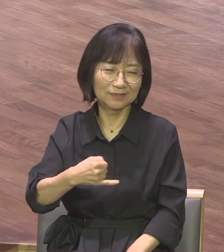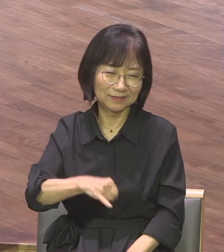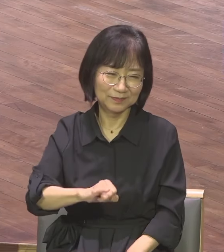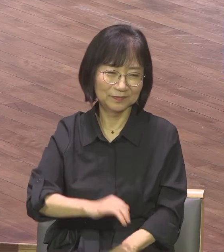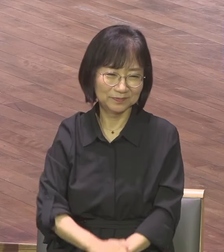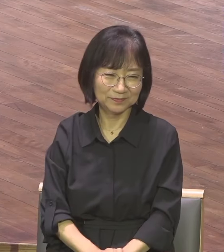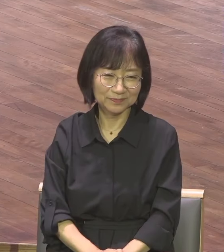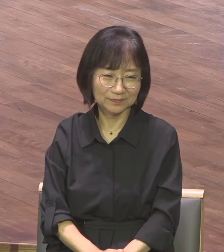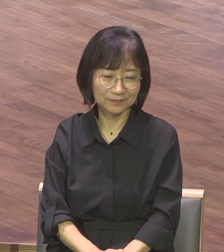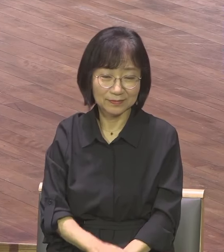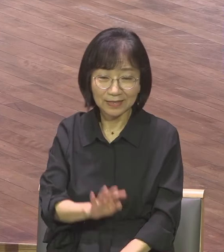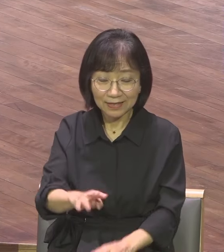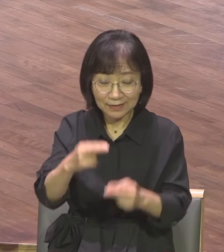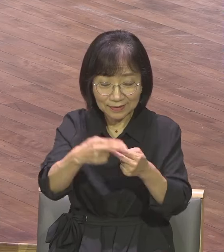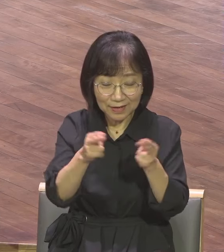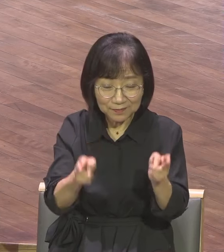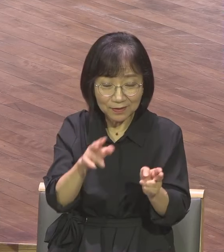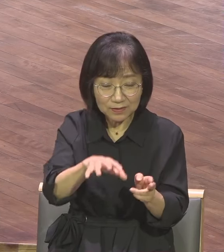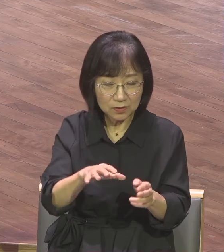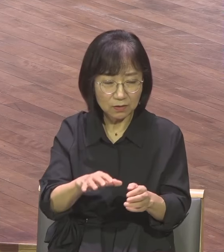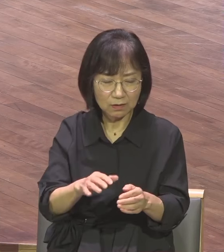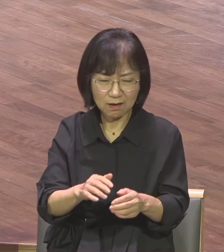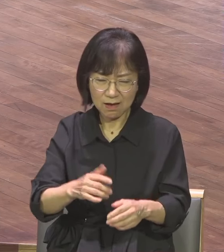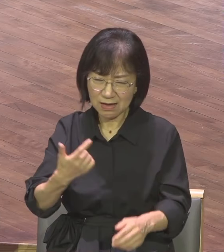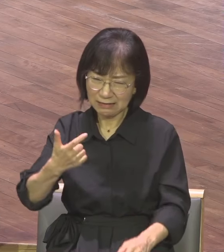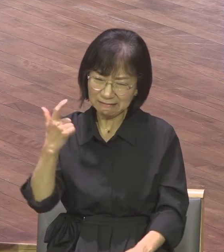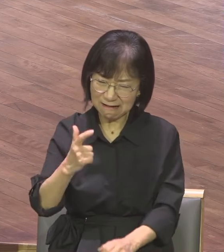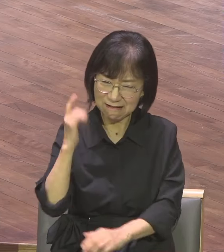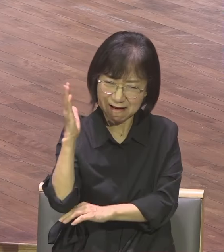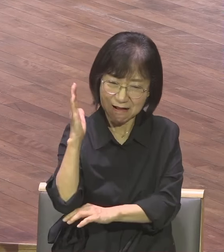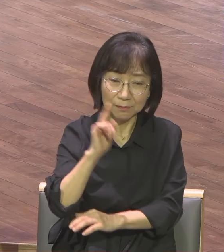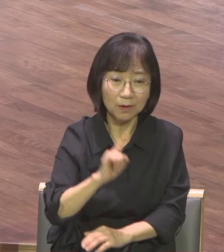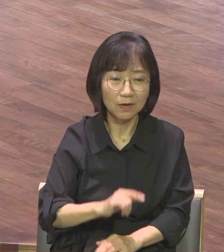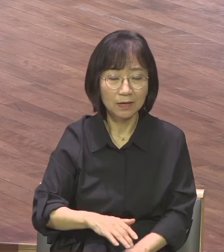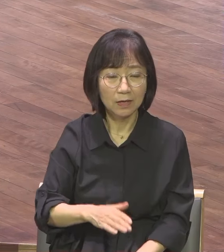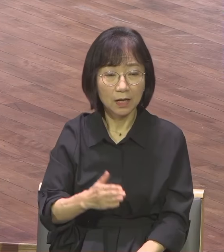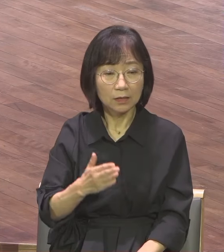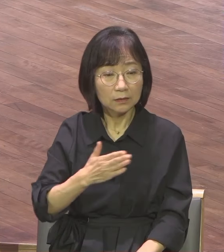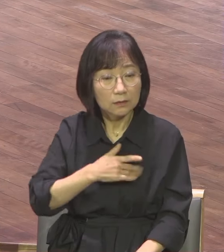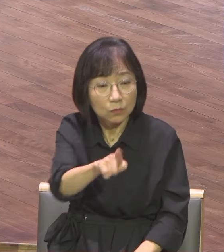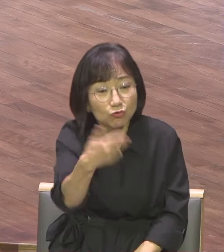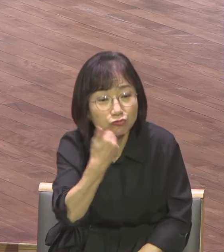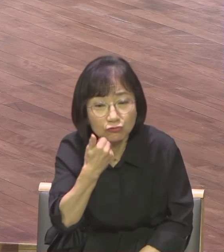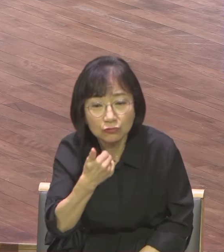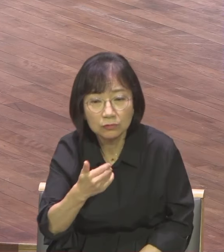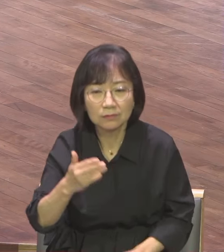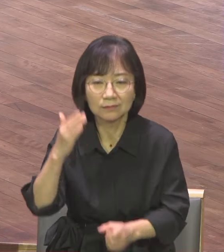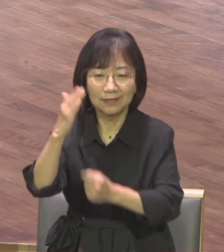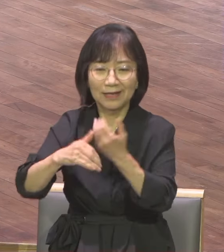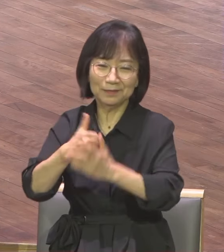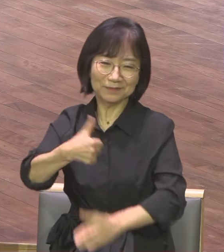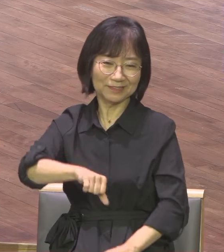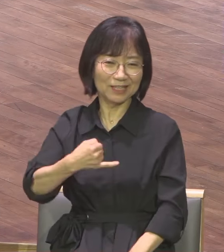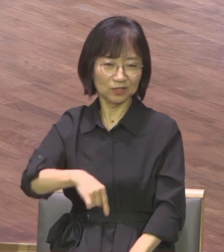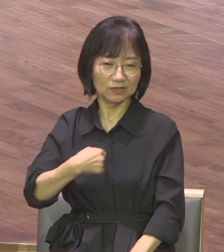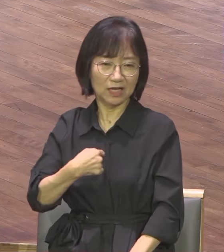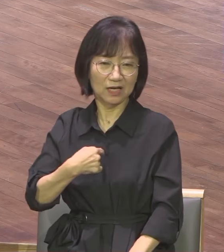강조하는 건 뭡니까? 신분 아닙니까? 너는 누구냐? 하나님의 자녀라 세상이 뭐라 하든 하나님의 자녀라